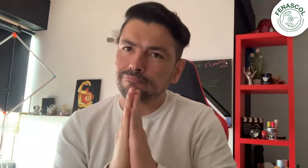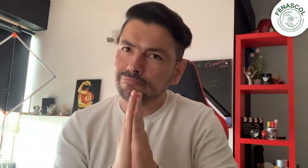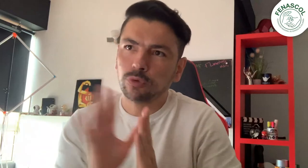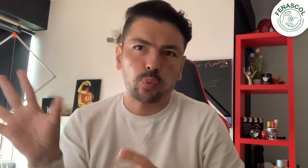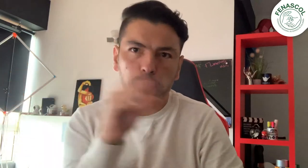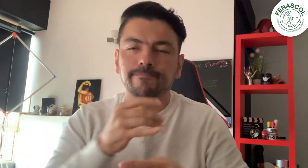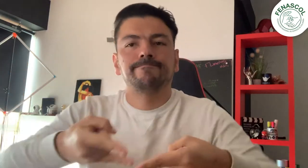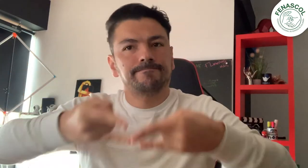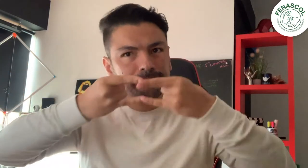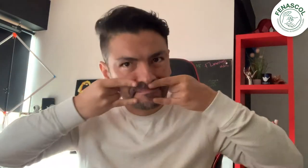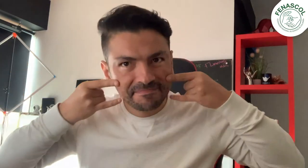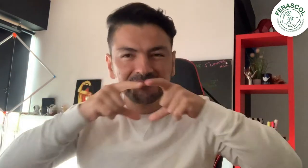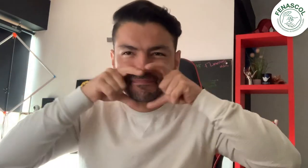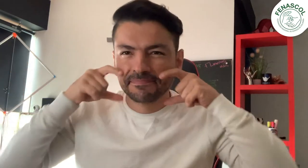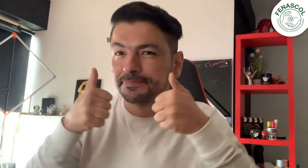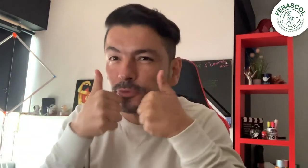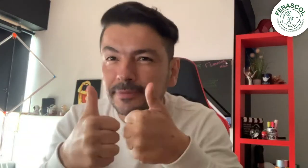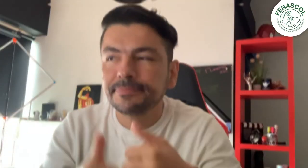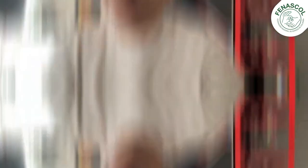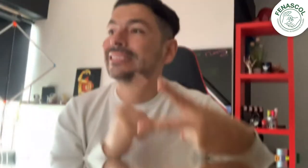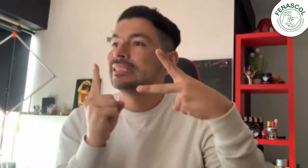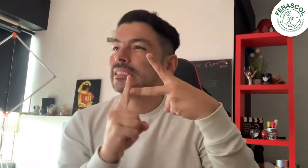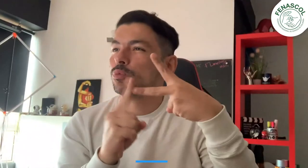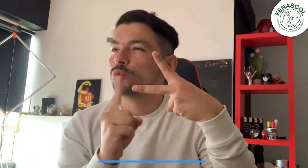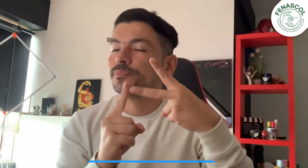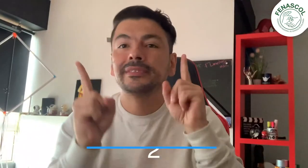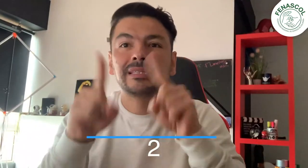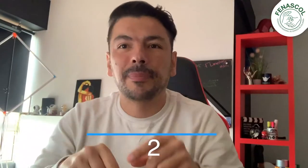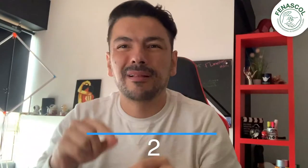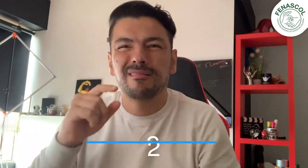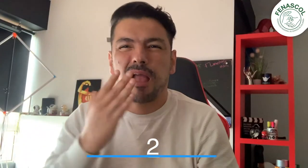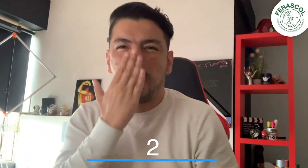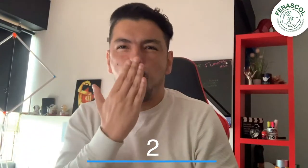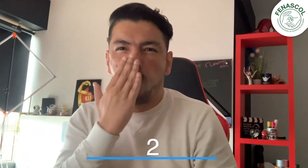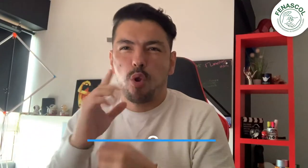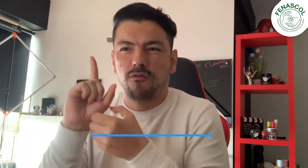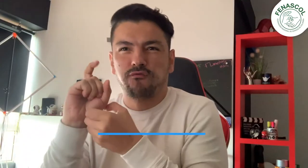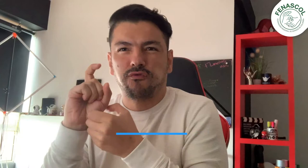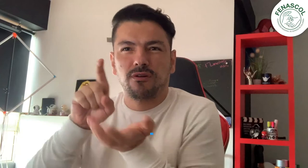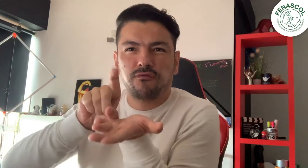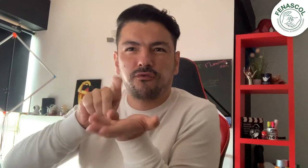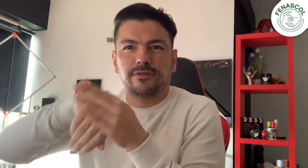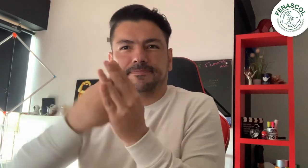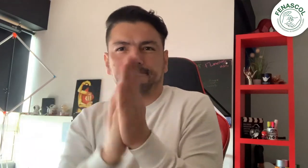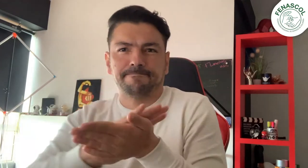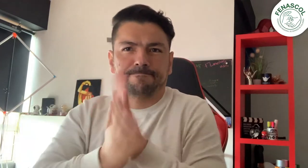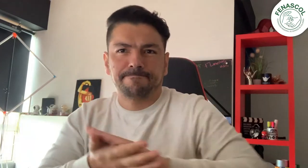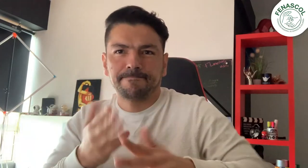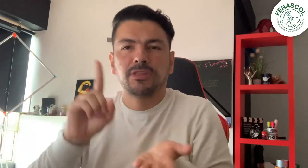Recuerden usar el tapabocas. Segundo, llevar su propio alcohol o gel antibacterial